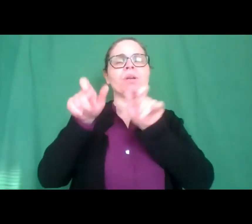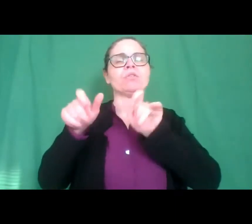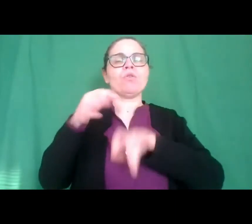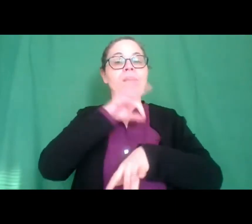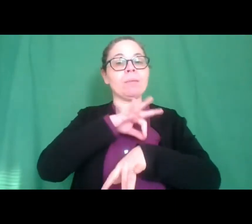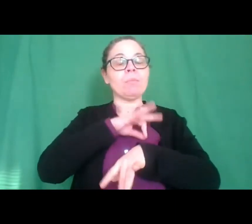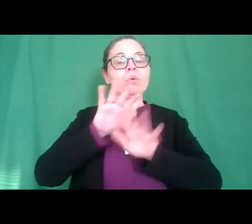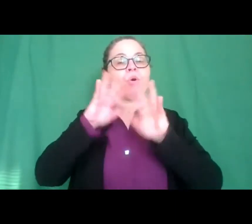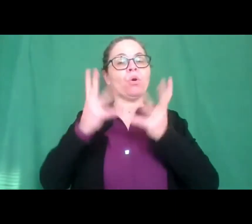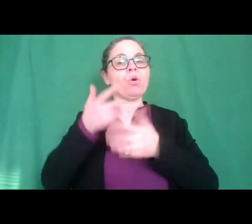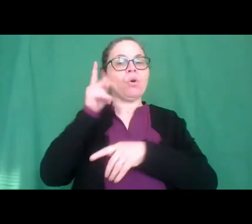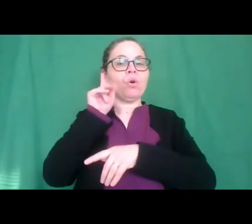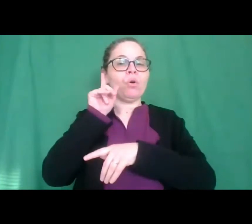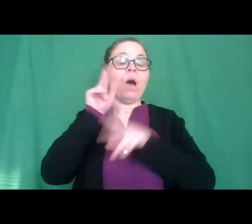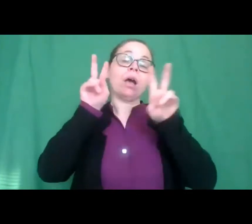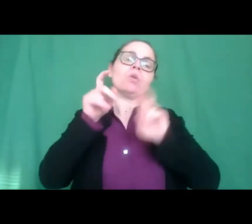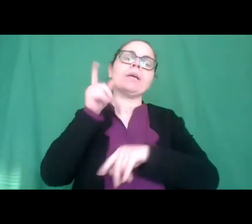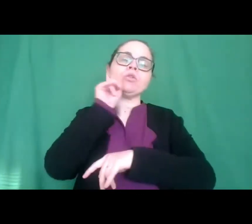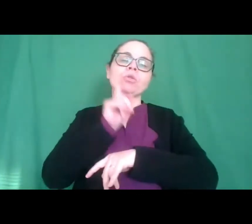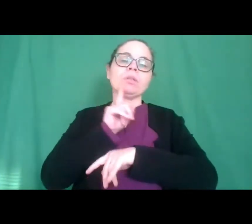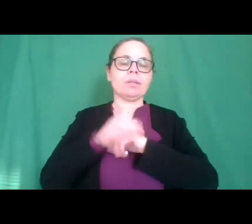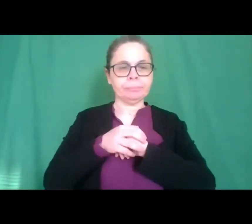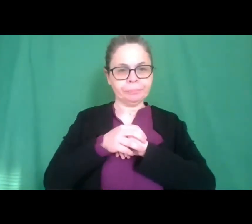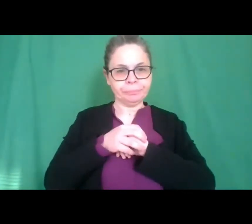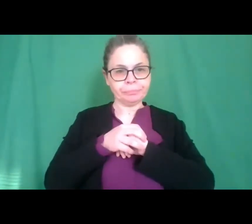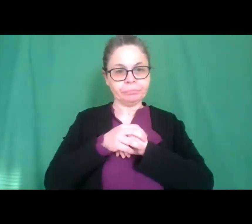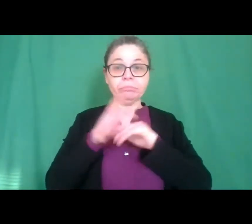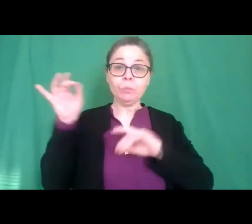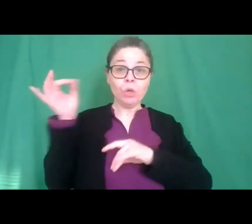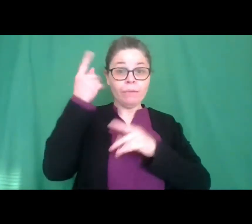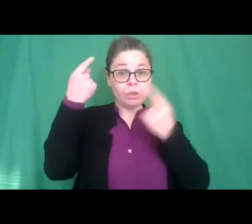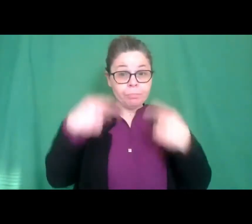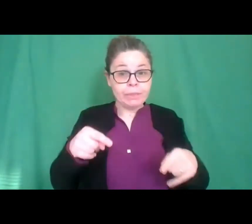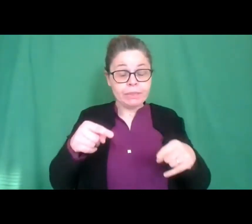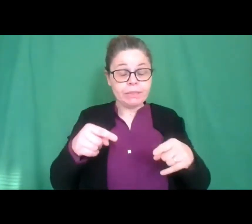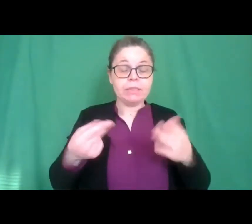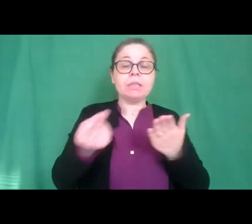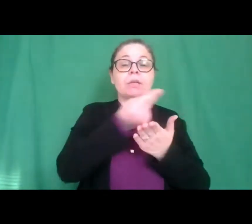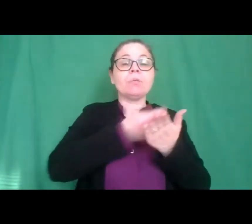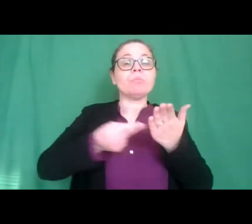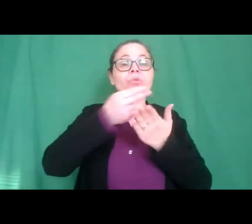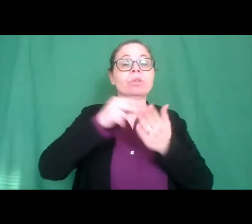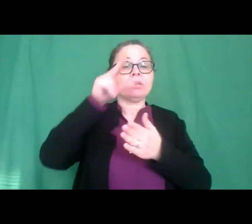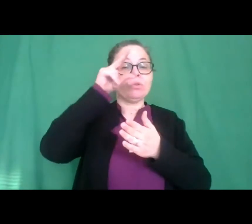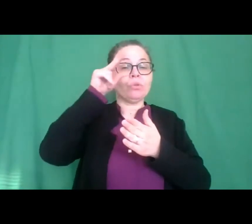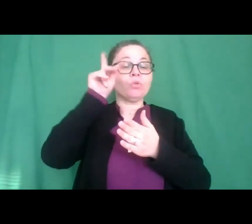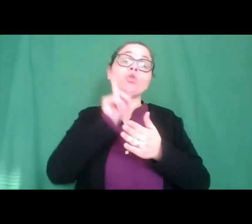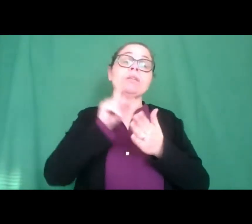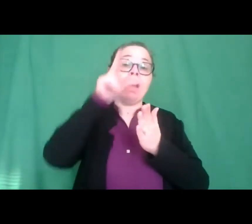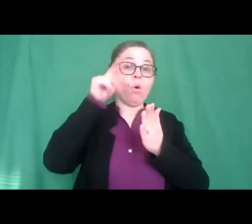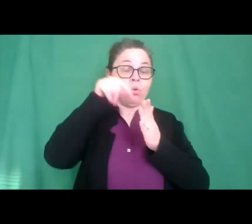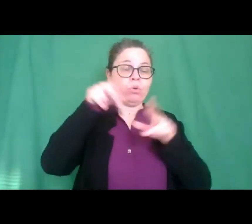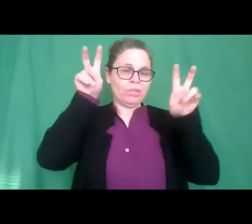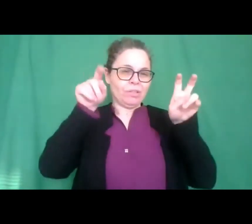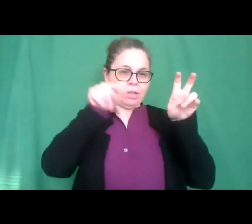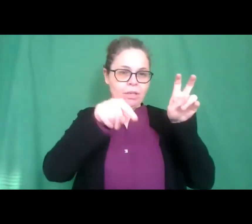questo evento rientra nel programma del progetto conoscere la sordità che da